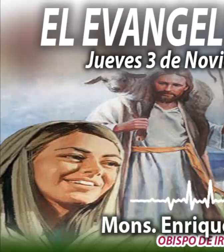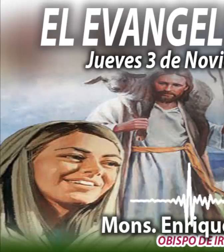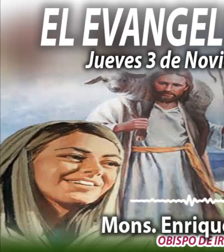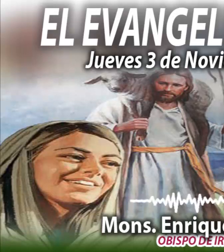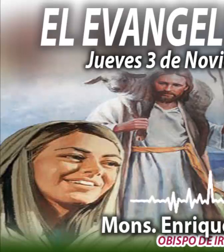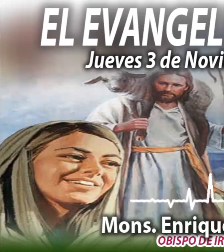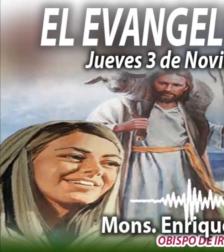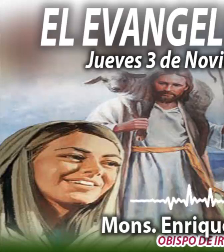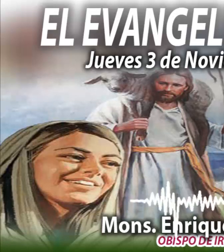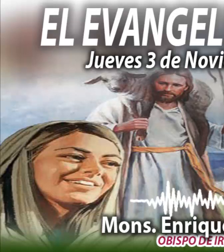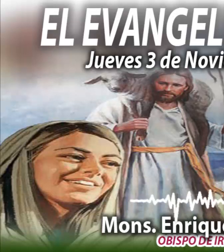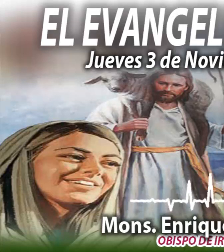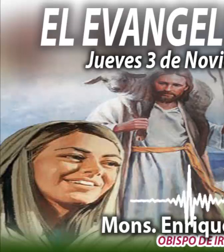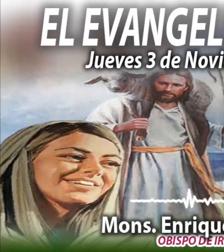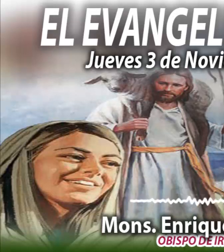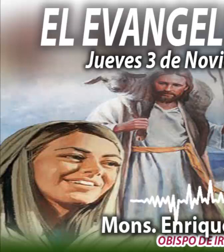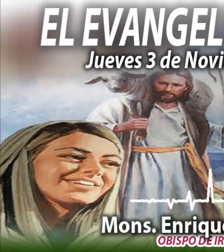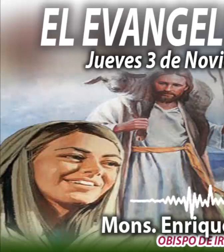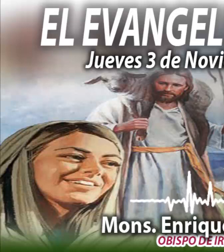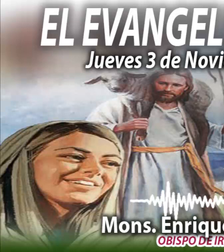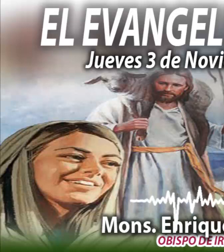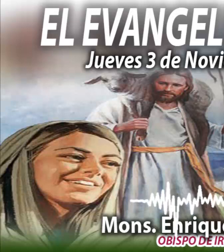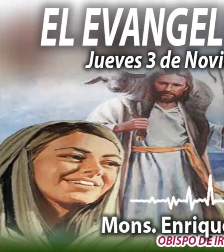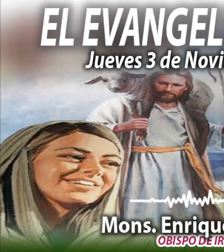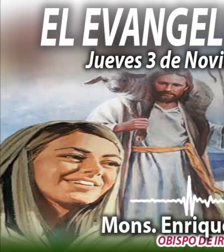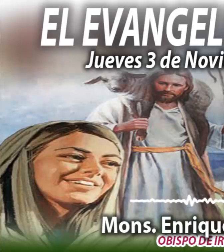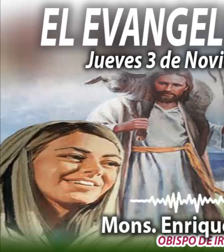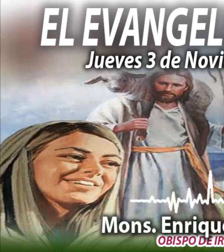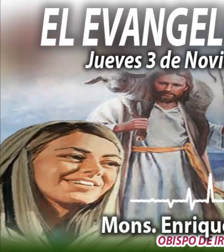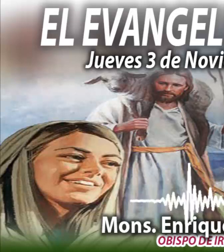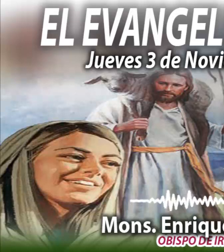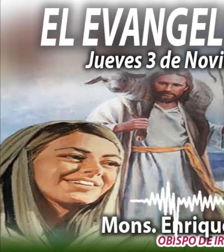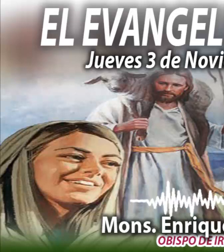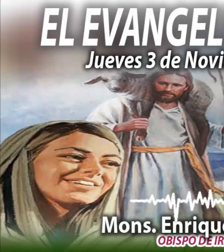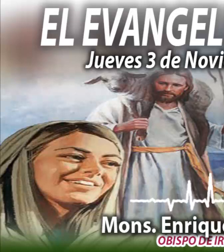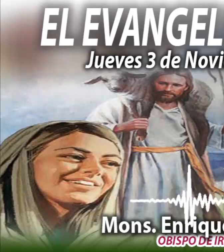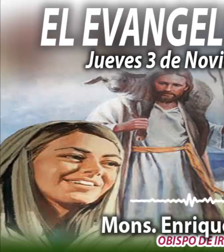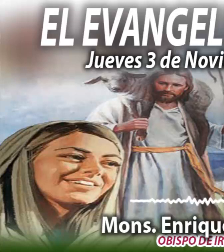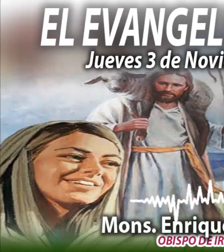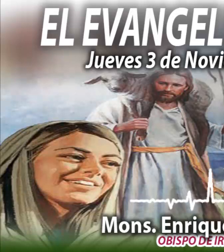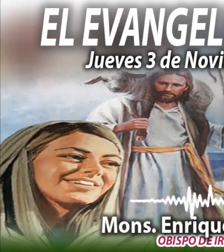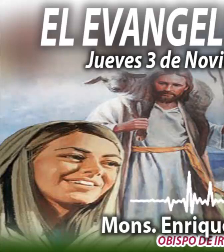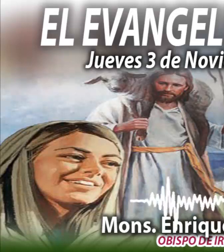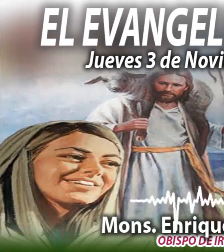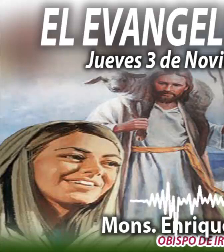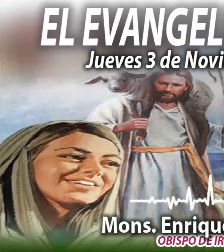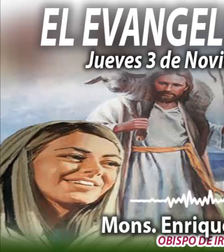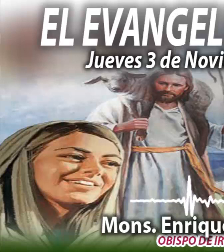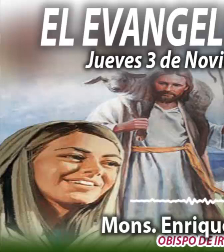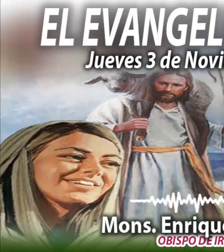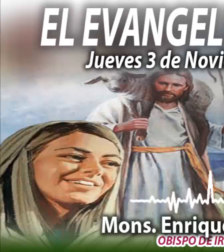Dispuso Dios en su sabiduría, revelarse a sí mismo y dar a conocer el misterio de su voluntad.